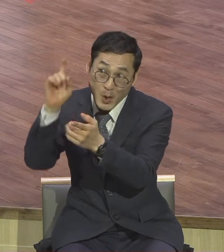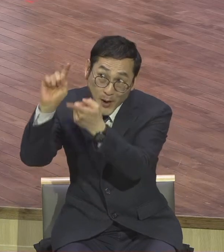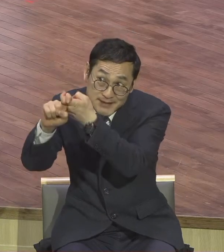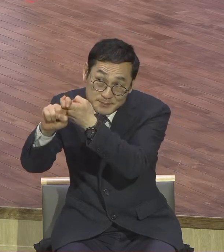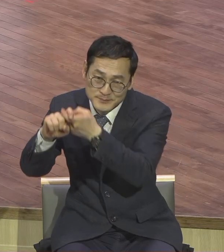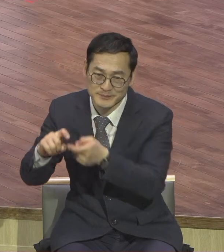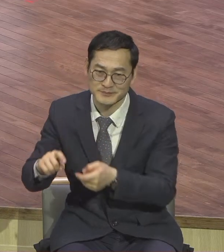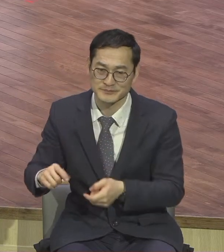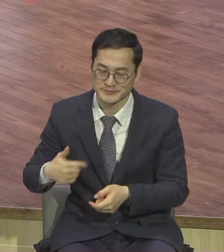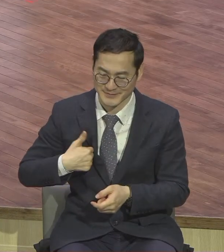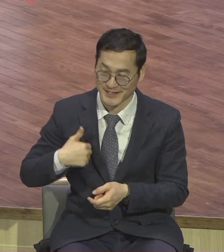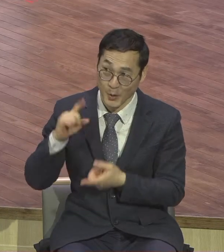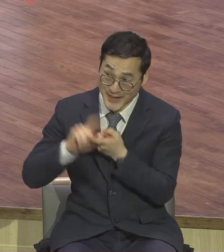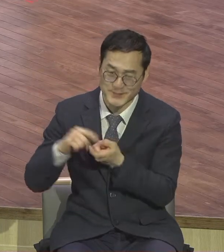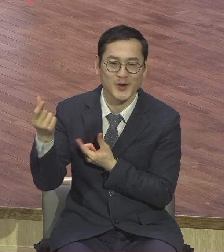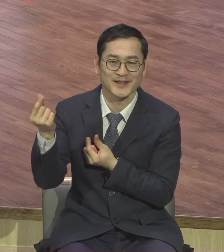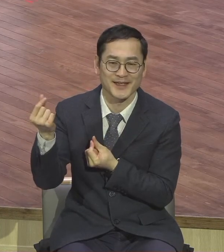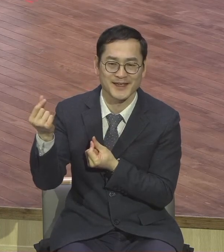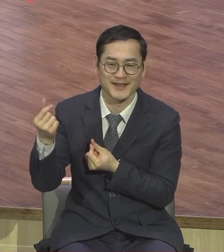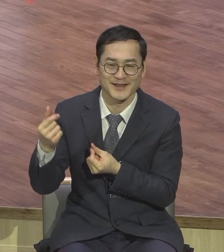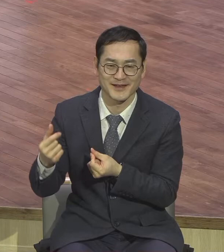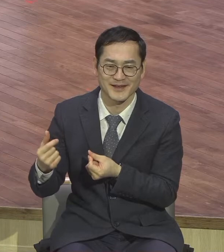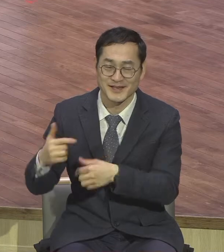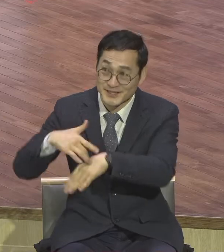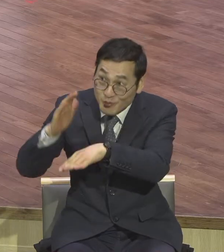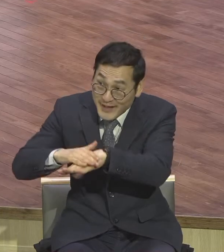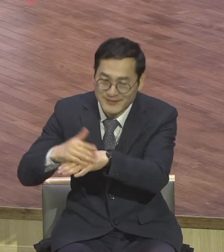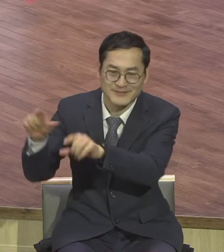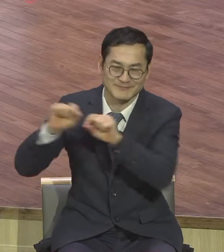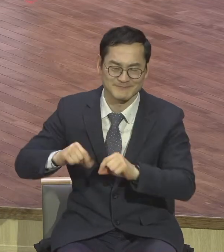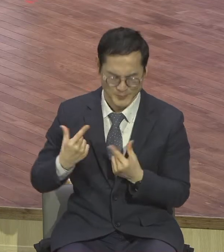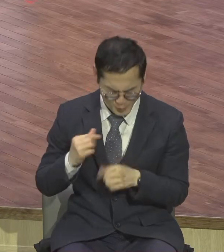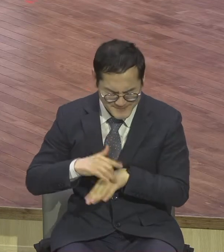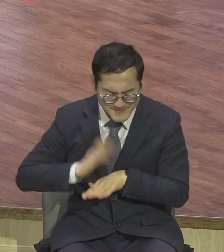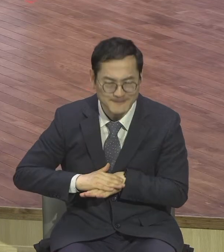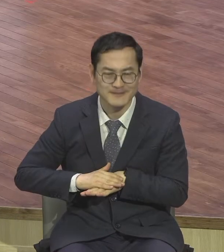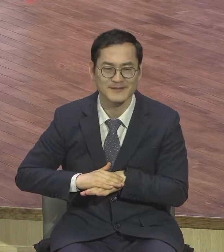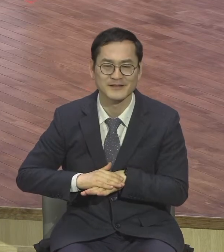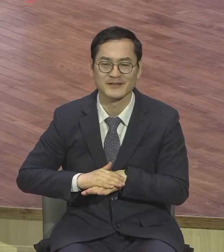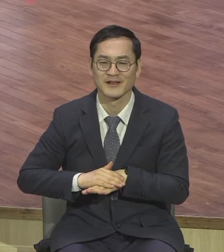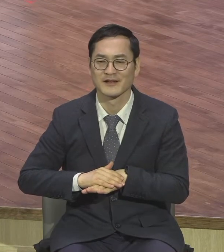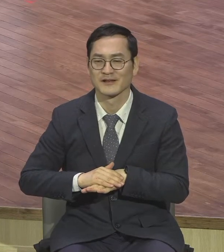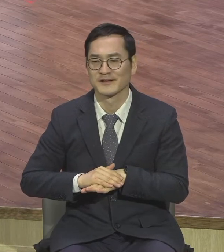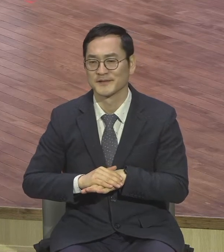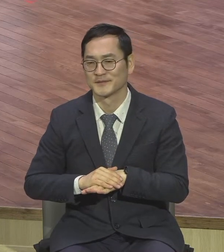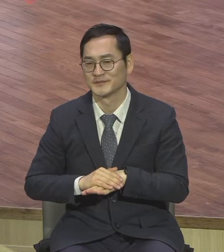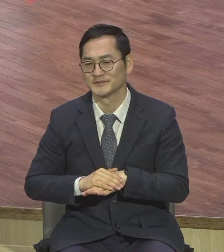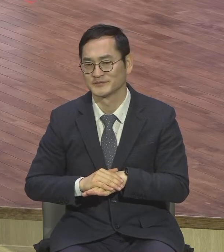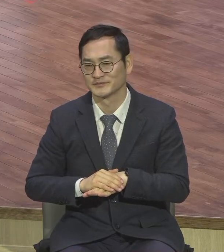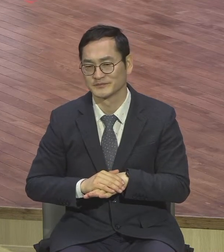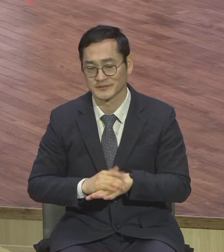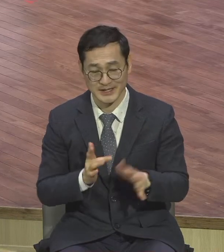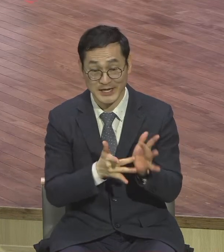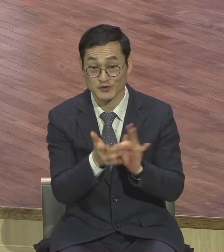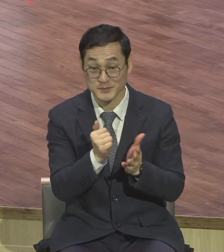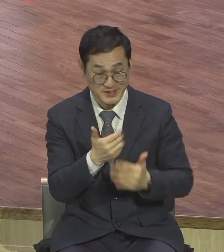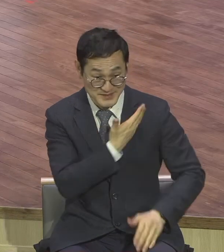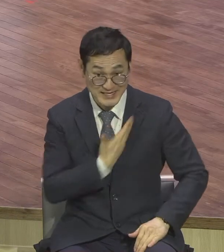예수님의 생각 내 생각 예수님의 제자들의 관심은 지금 뭐냐 누가 크냐에 맞춰져 있어요